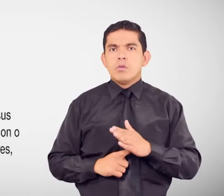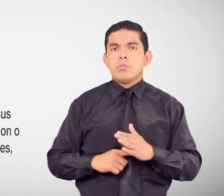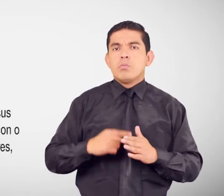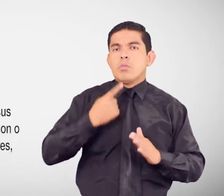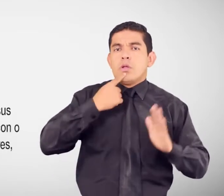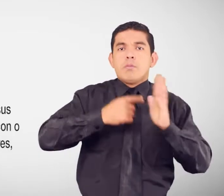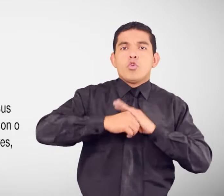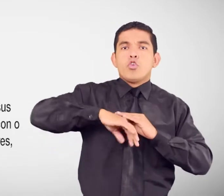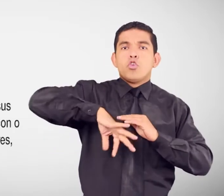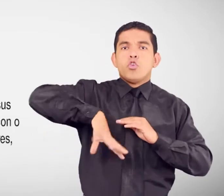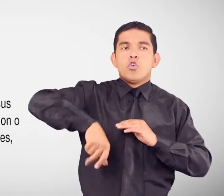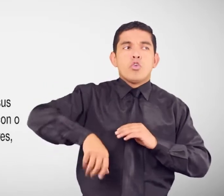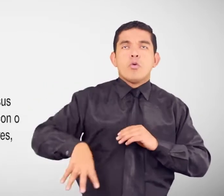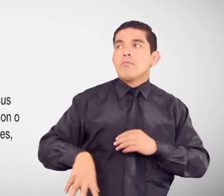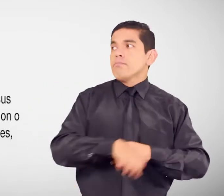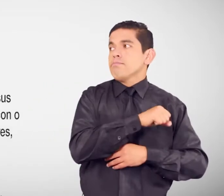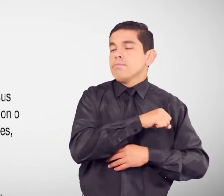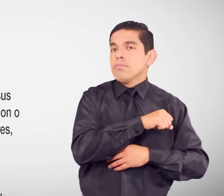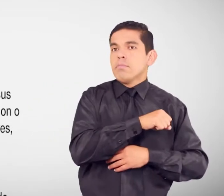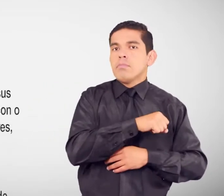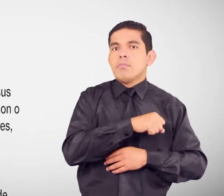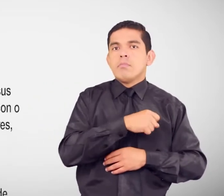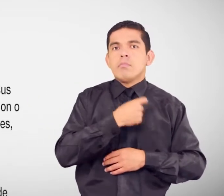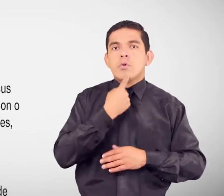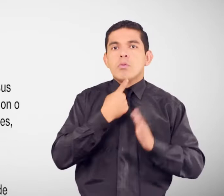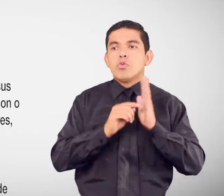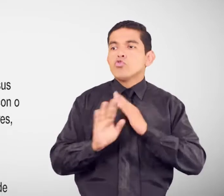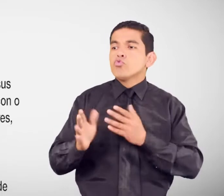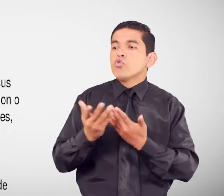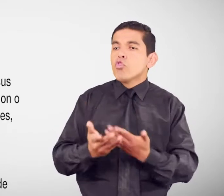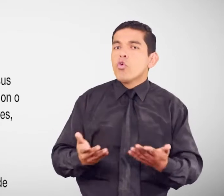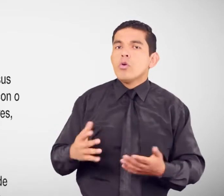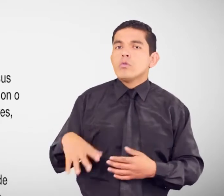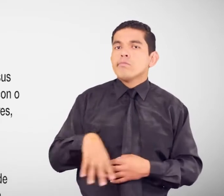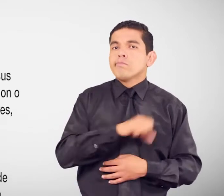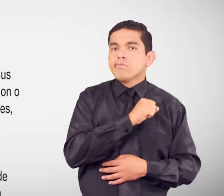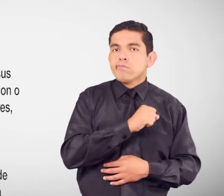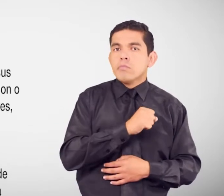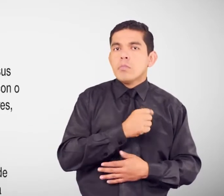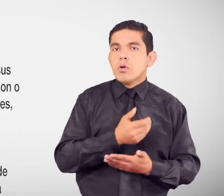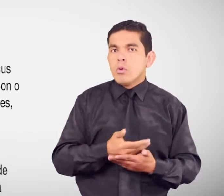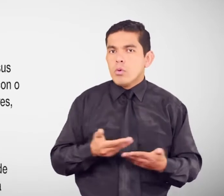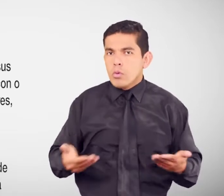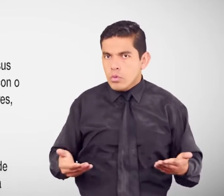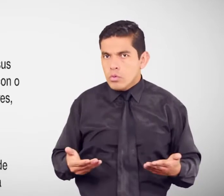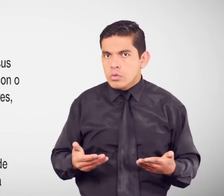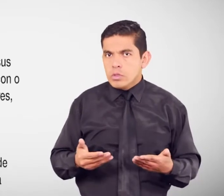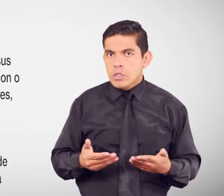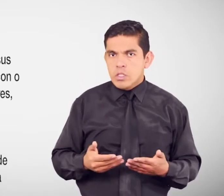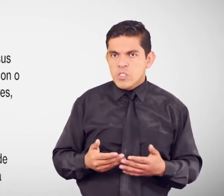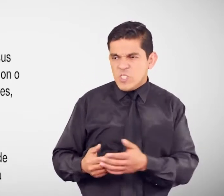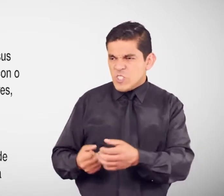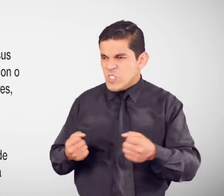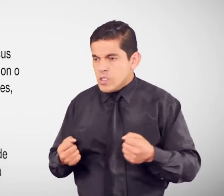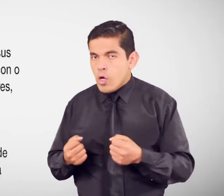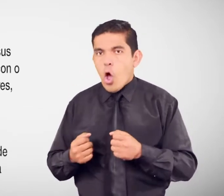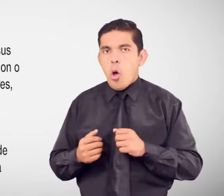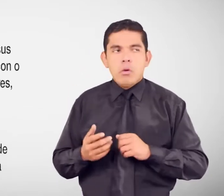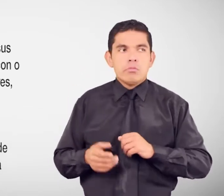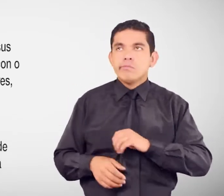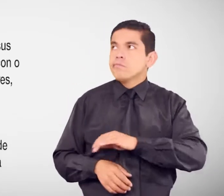persona De sus pertenencias Personales Y materiales Con o sin violencia Como por ejemplo Celulares